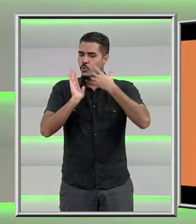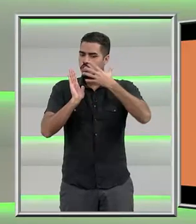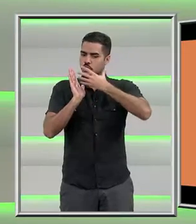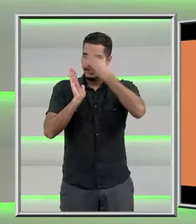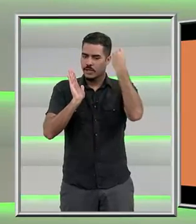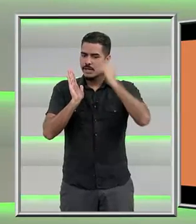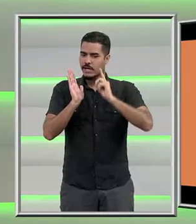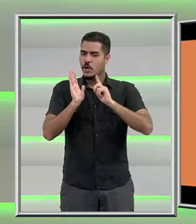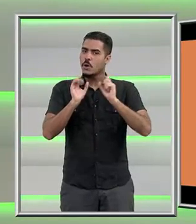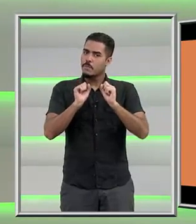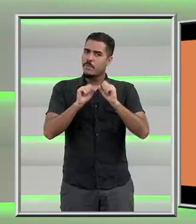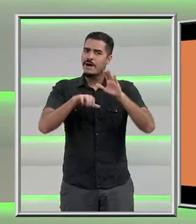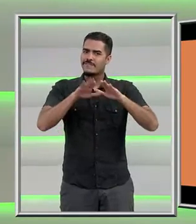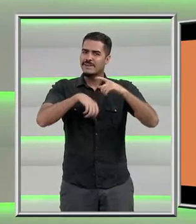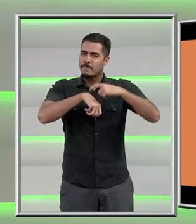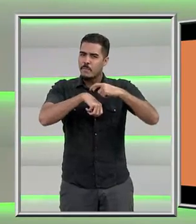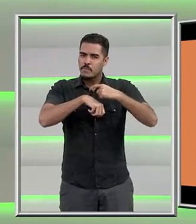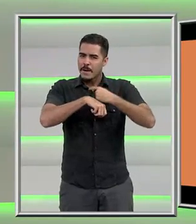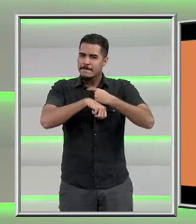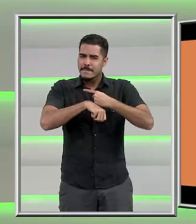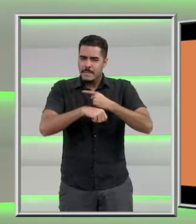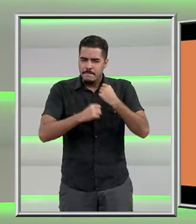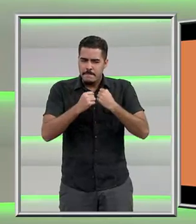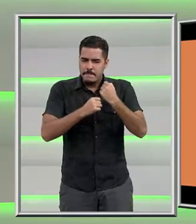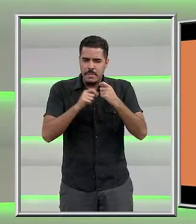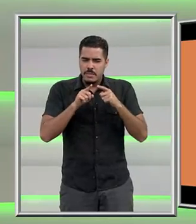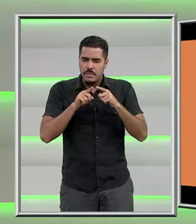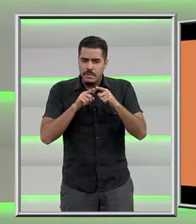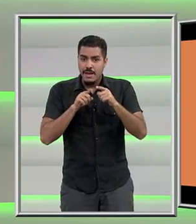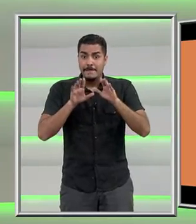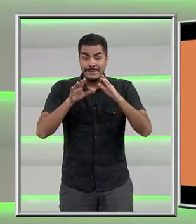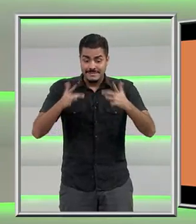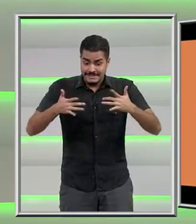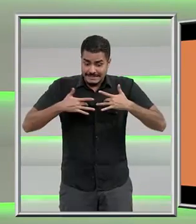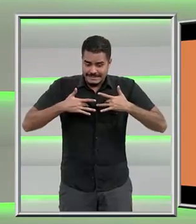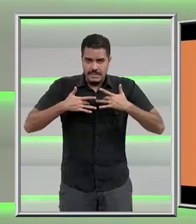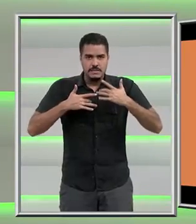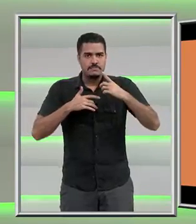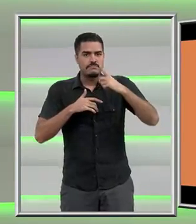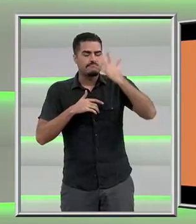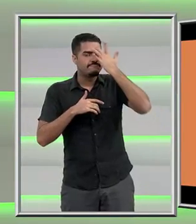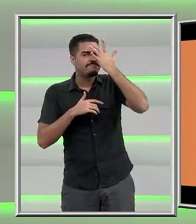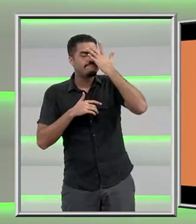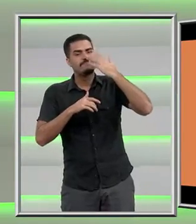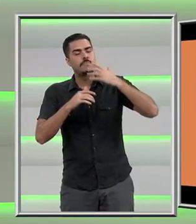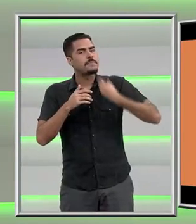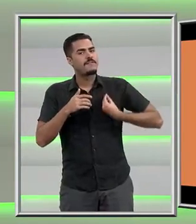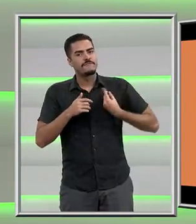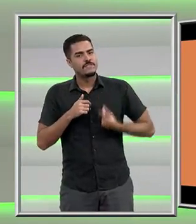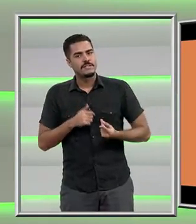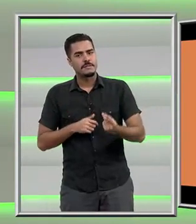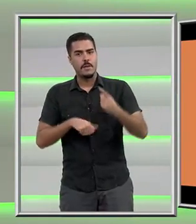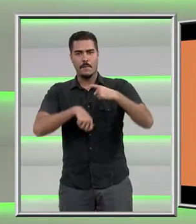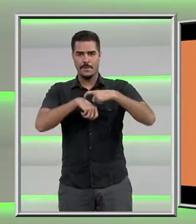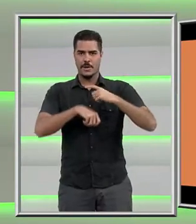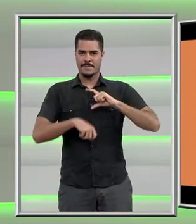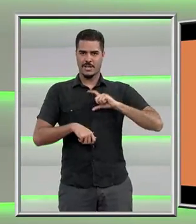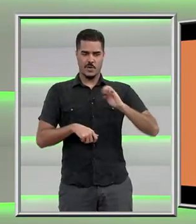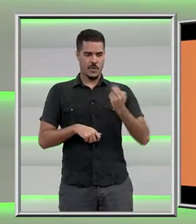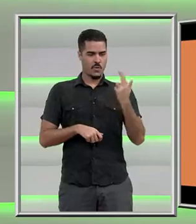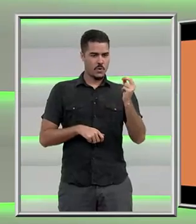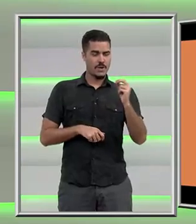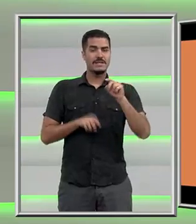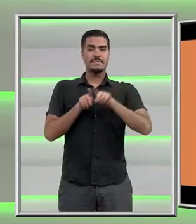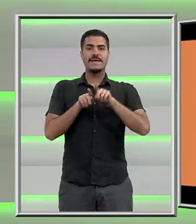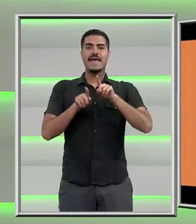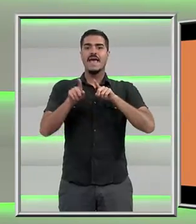podem ter durado poucos segundos, mas permanecerão na minha memória para o resto da minha vida. A medalha de ouro e o recorde